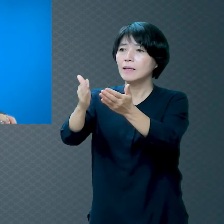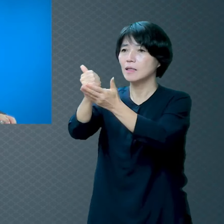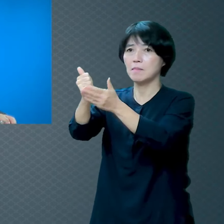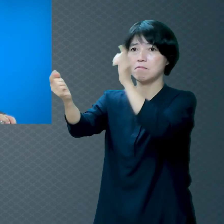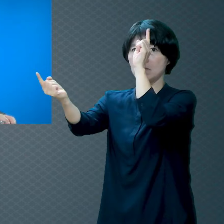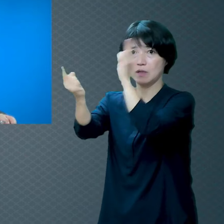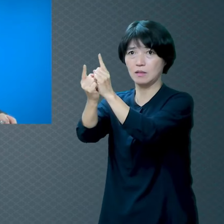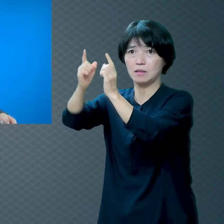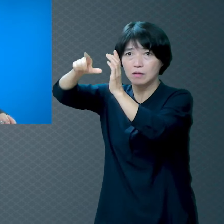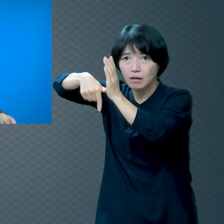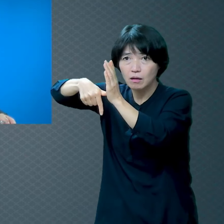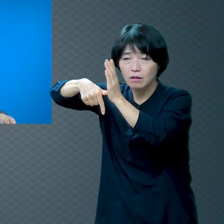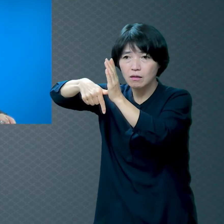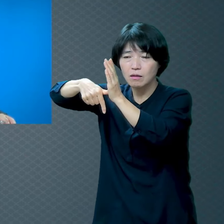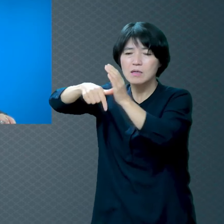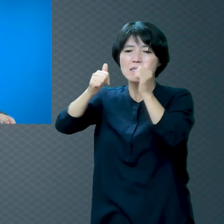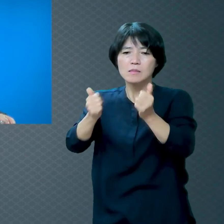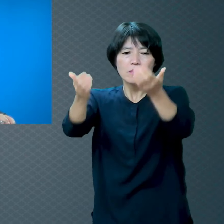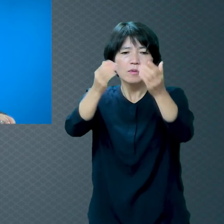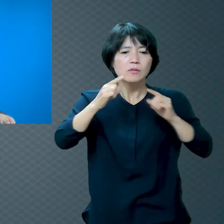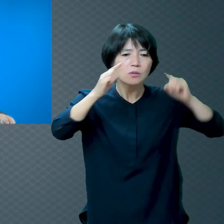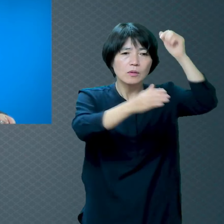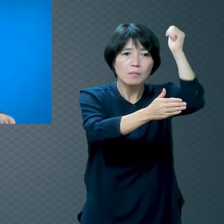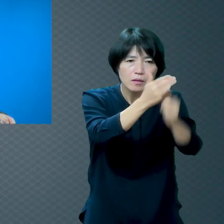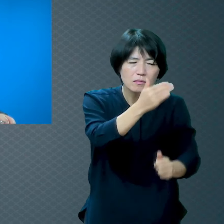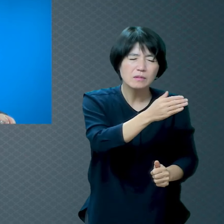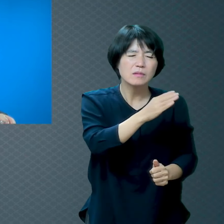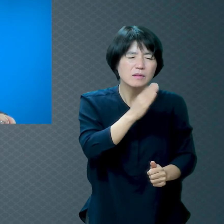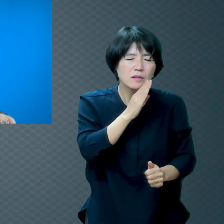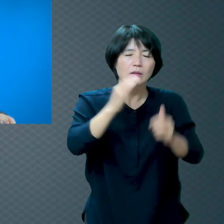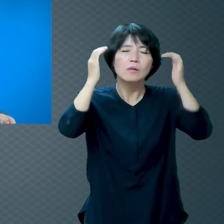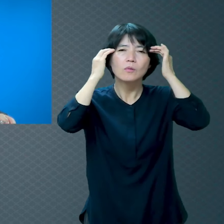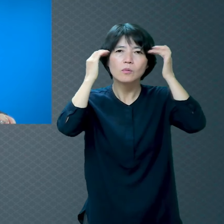때 그 진짜 고통과 괴로움을 알게 될 거예요